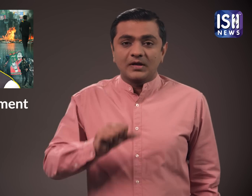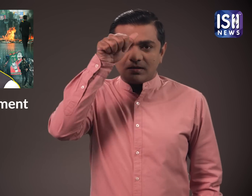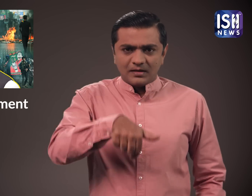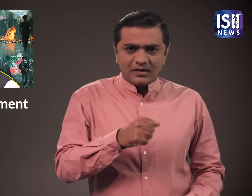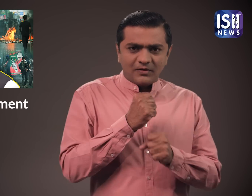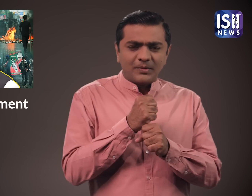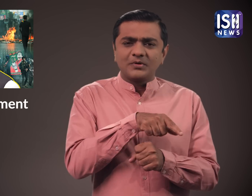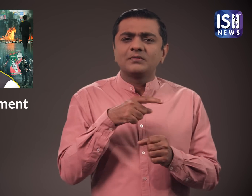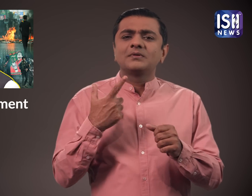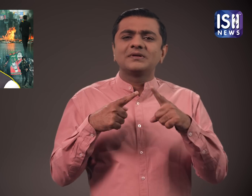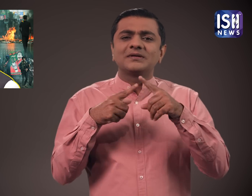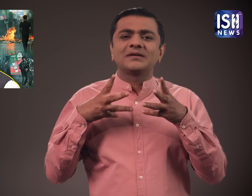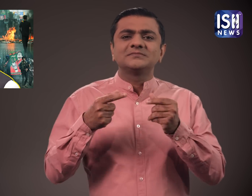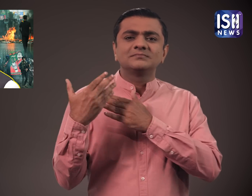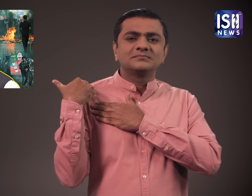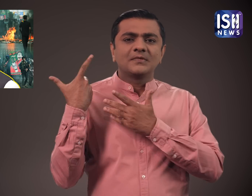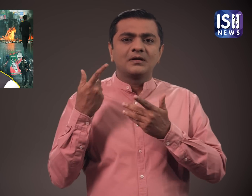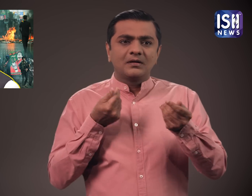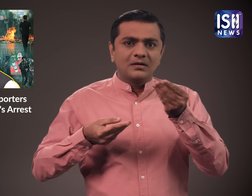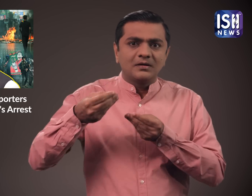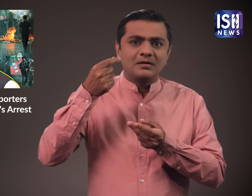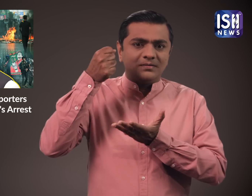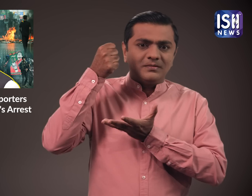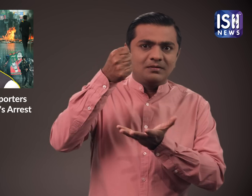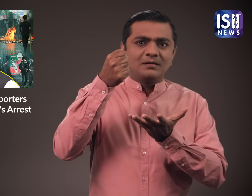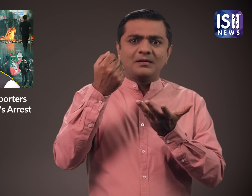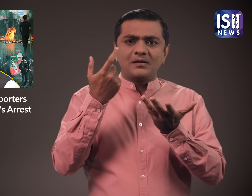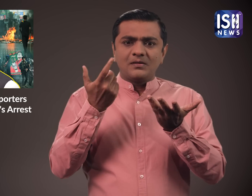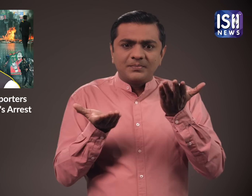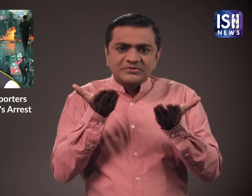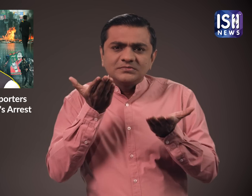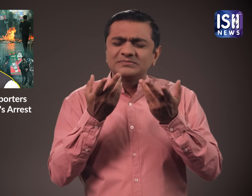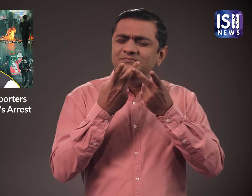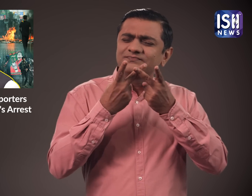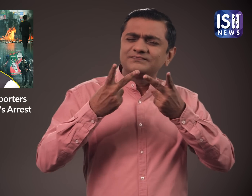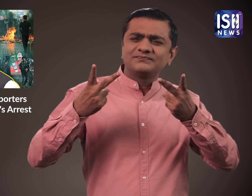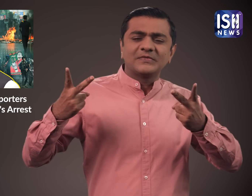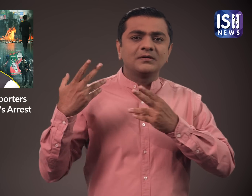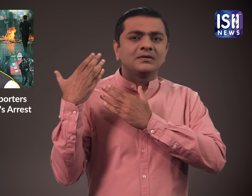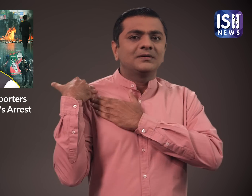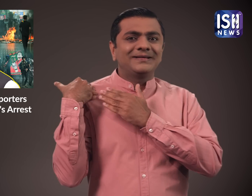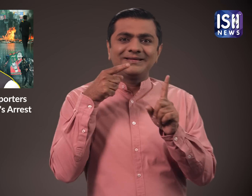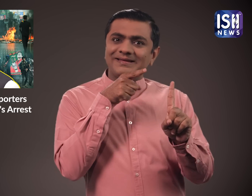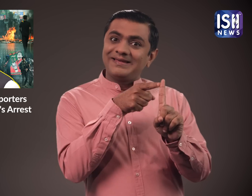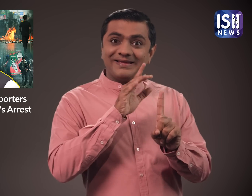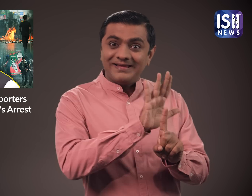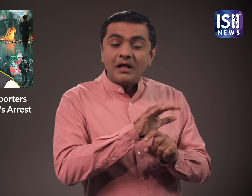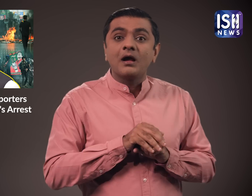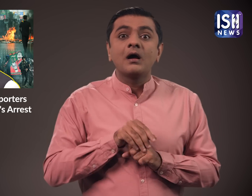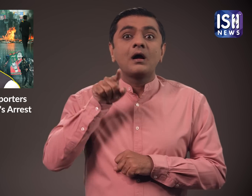भारत सरकार के पास एक कोशाद्यक्ष और खजान्ची है जो धन आदी की देखबाल करता है